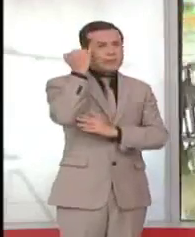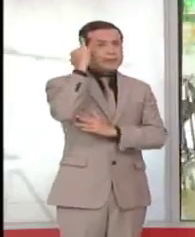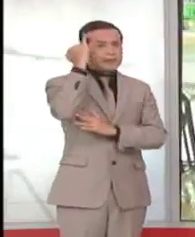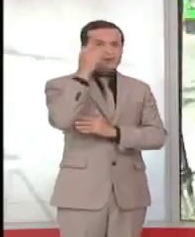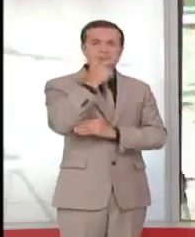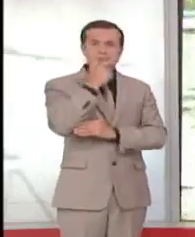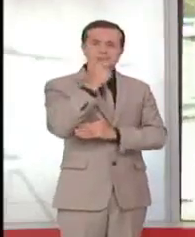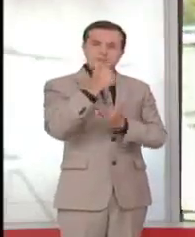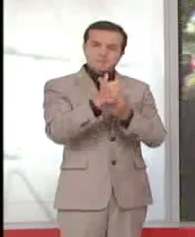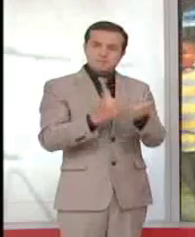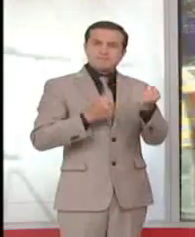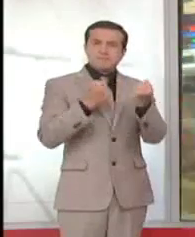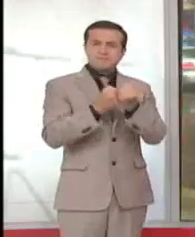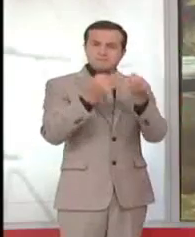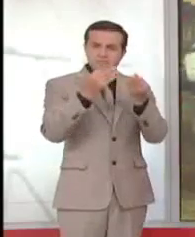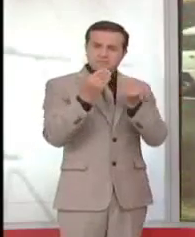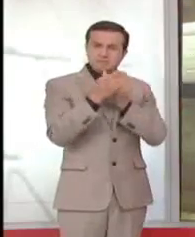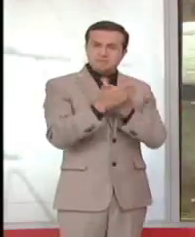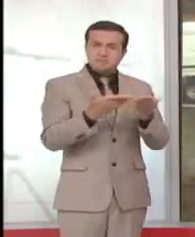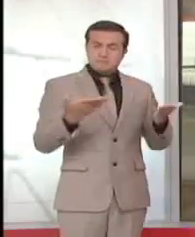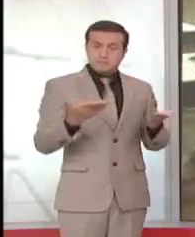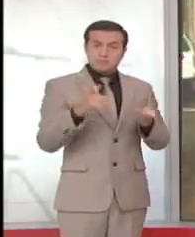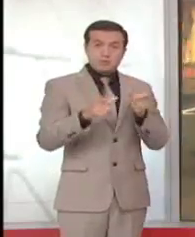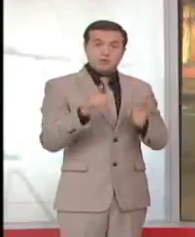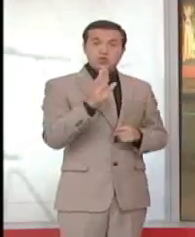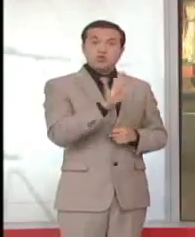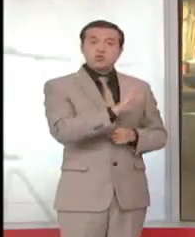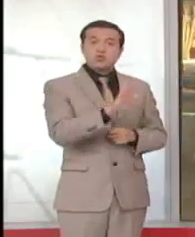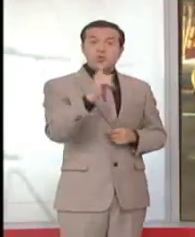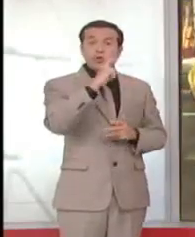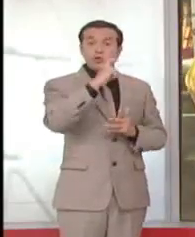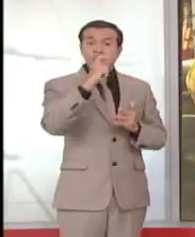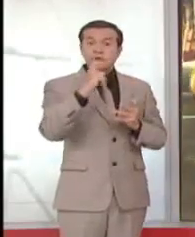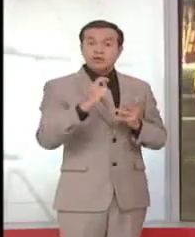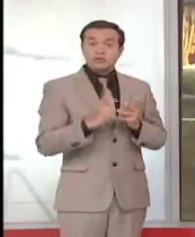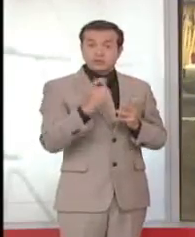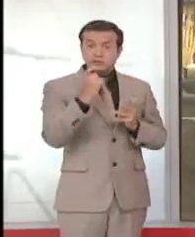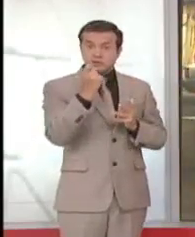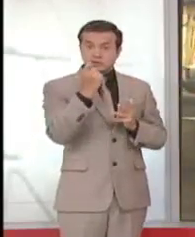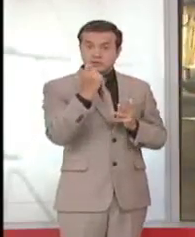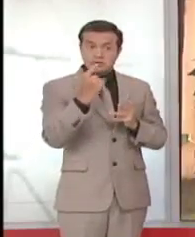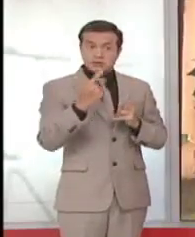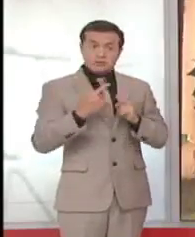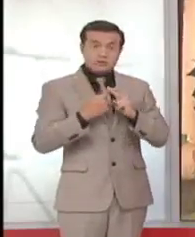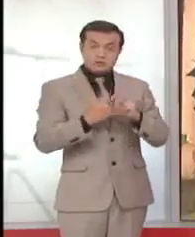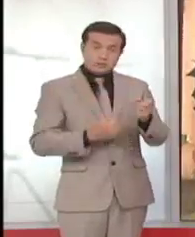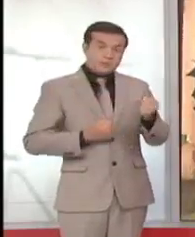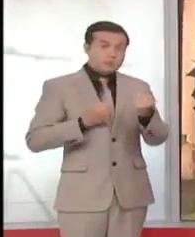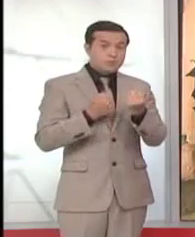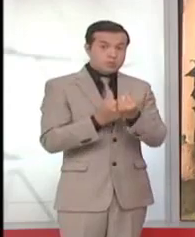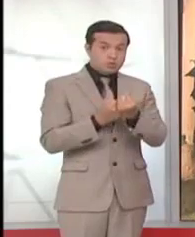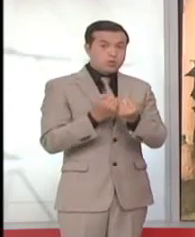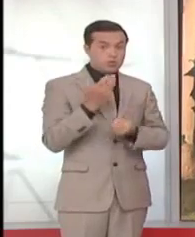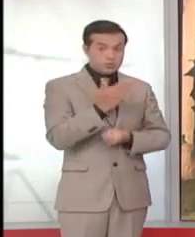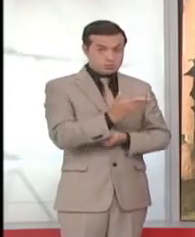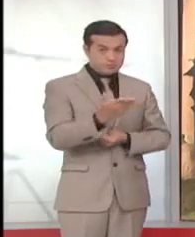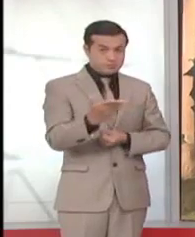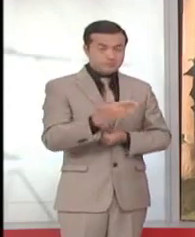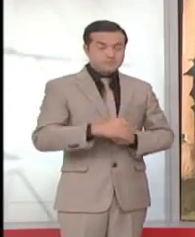productos destinados a satisfacer las diversas necesidades de este amplio mercado que no recibe suficientes servicios. Sin